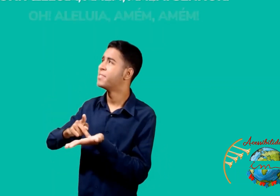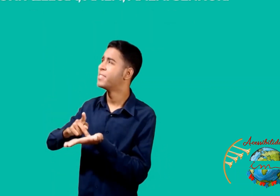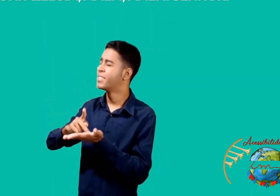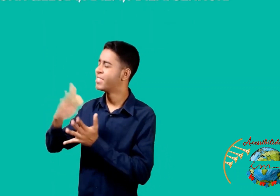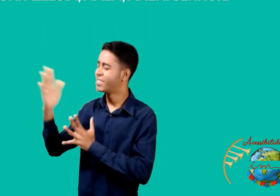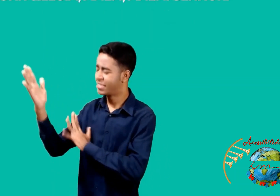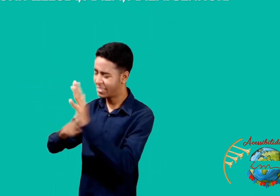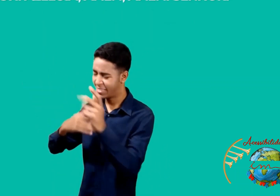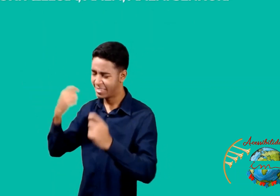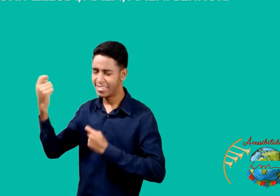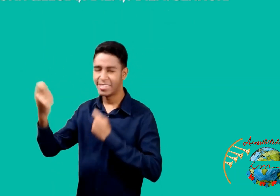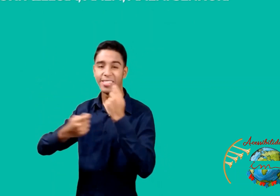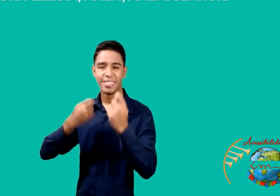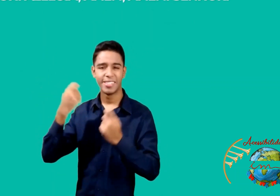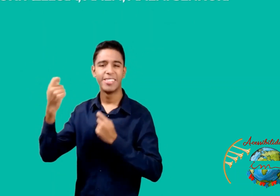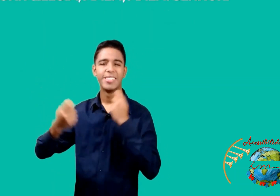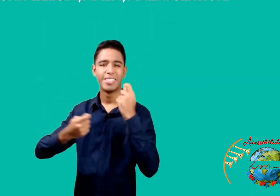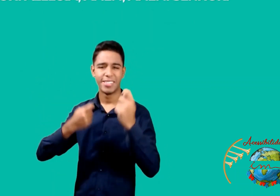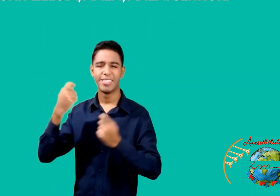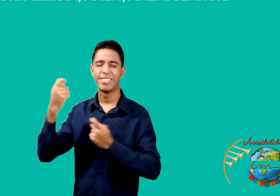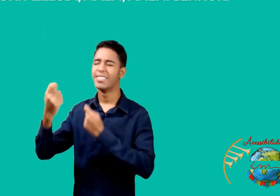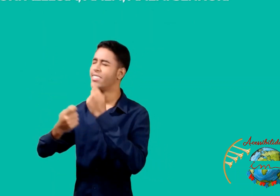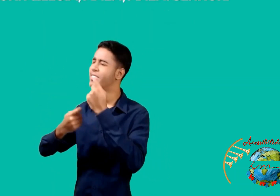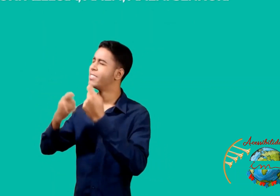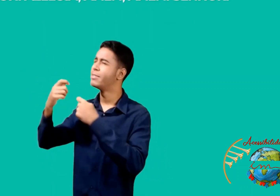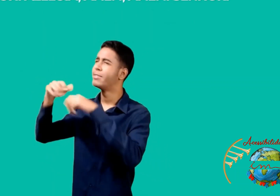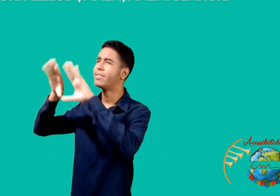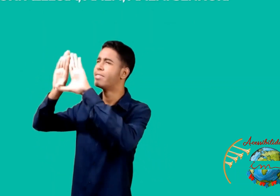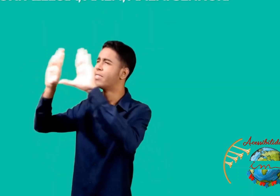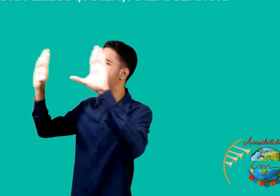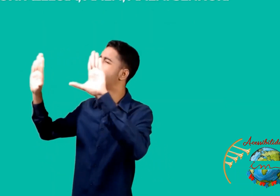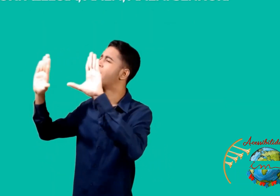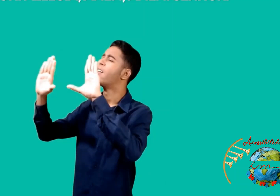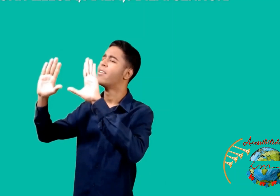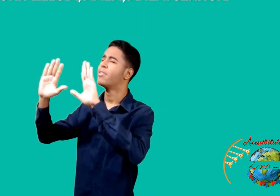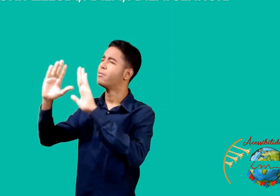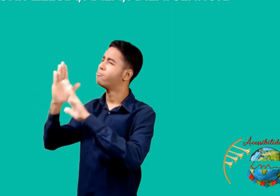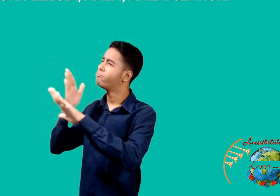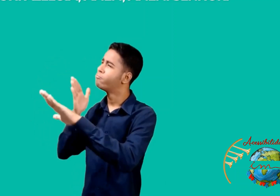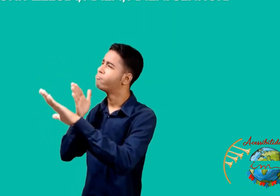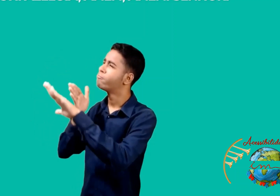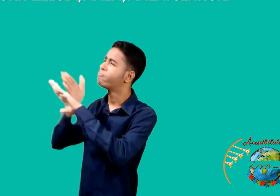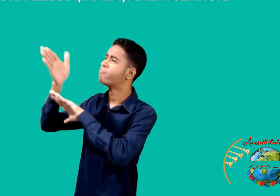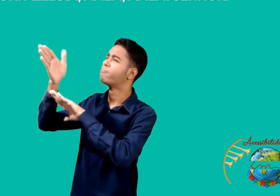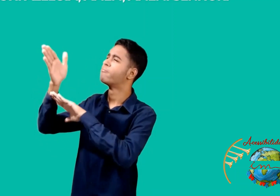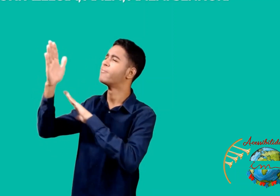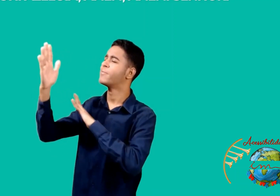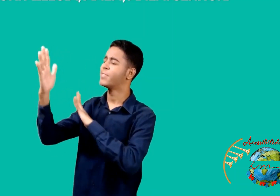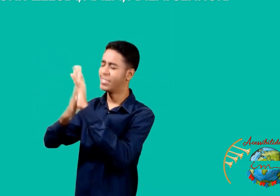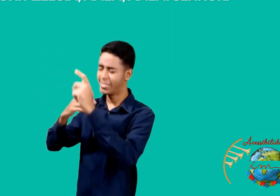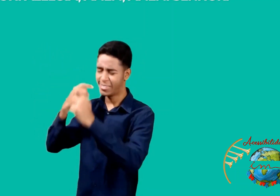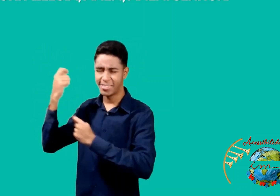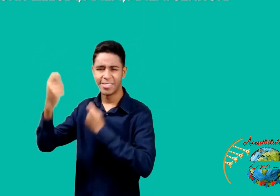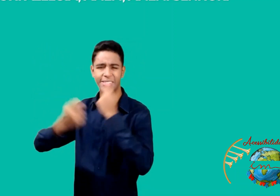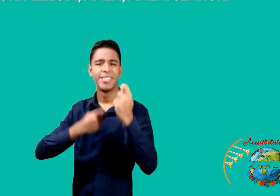aleluia, amém, amém Senhor